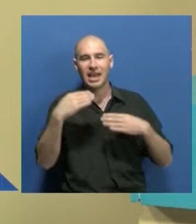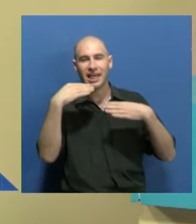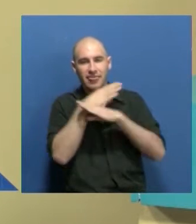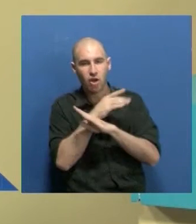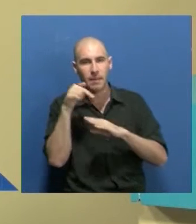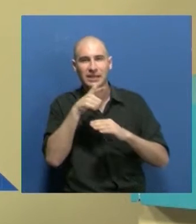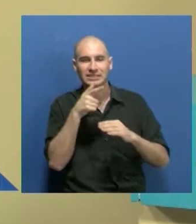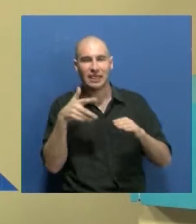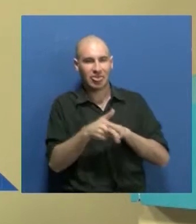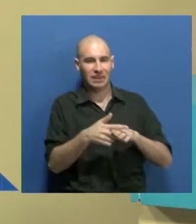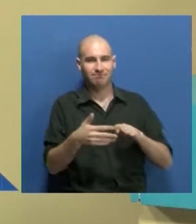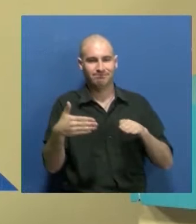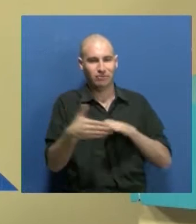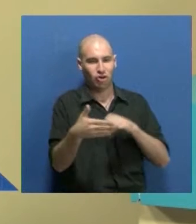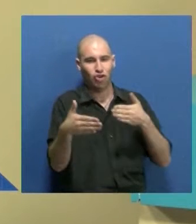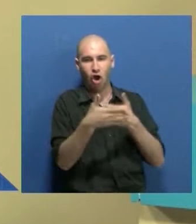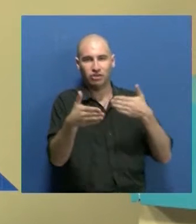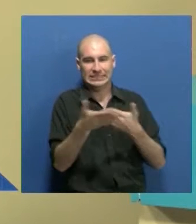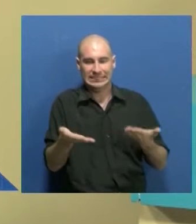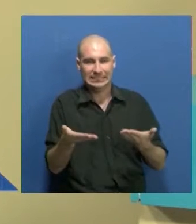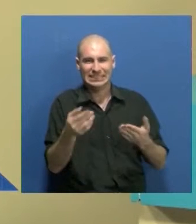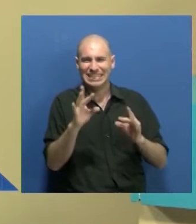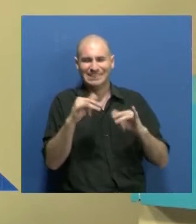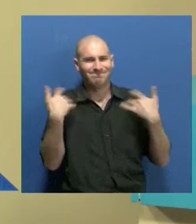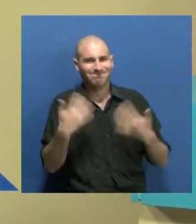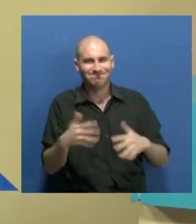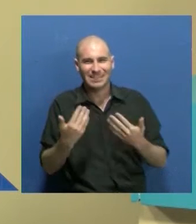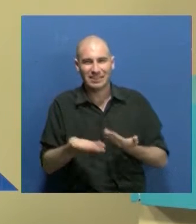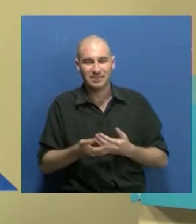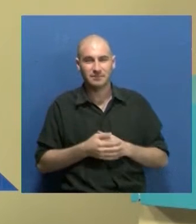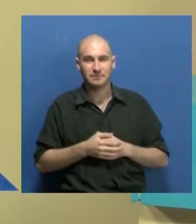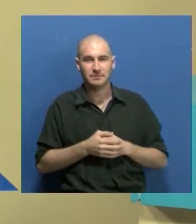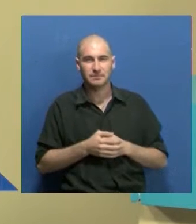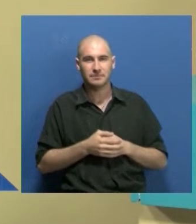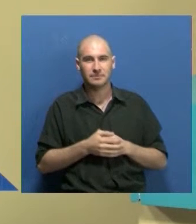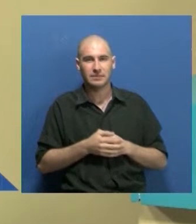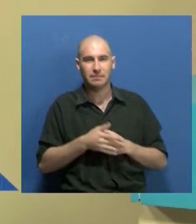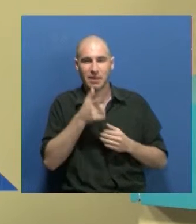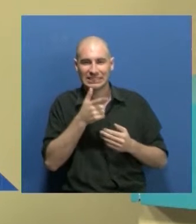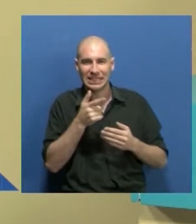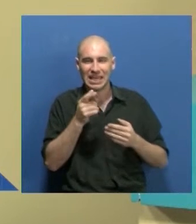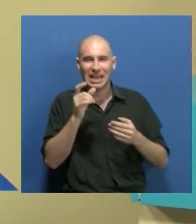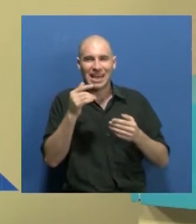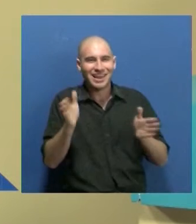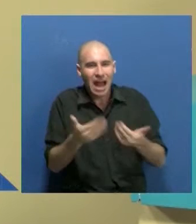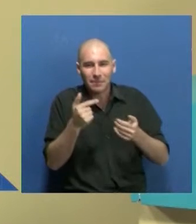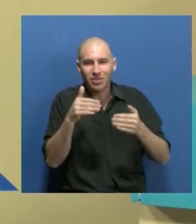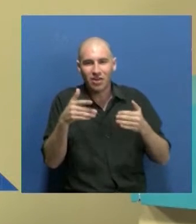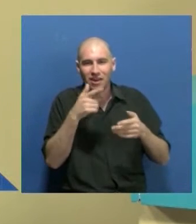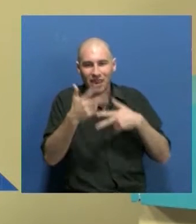un obstáculo, que es muy difícil de construir inmediatamente. Entonces se empiezan a